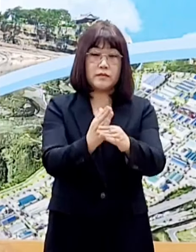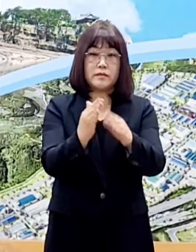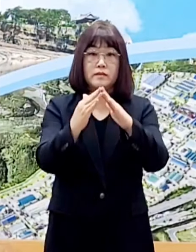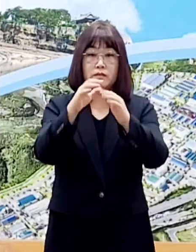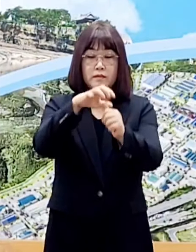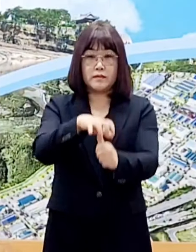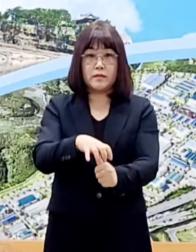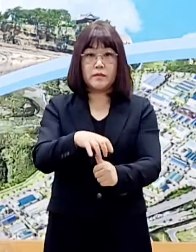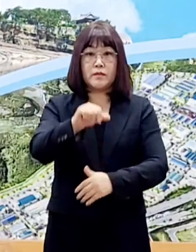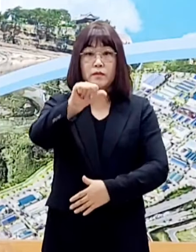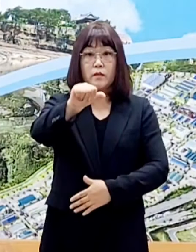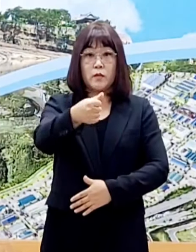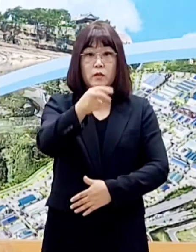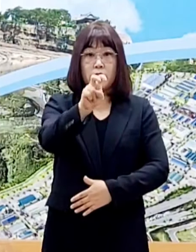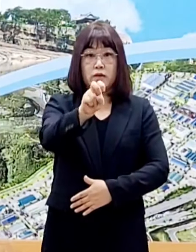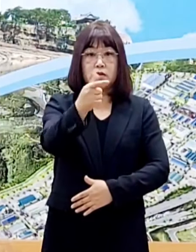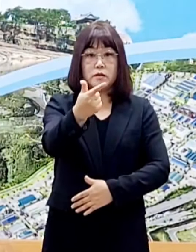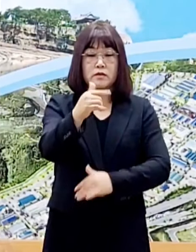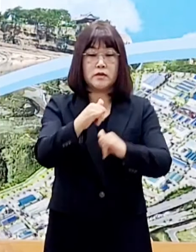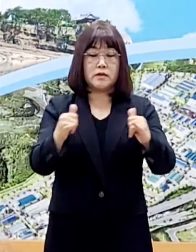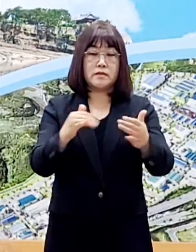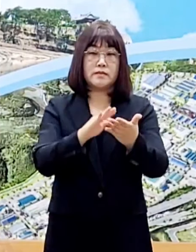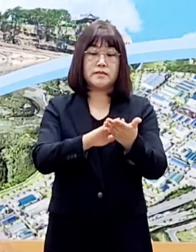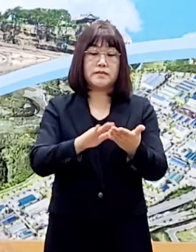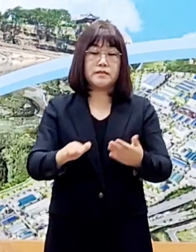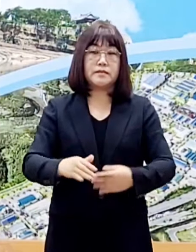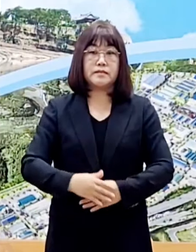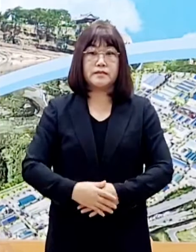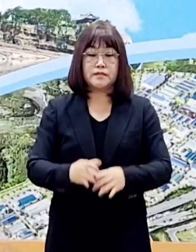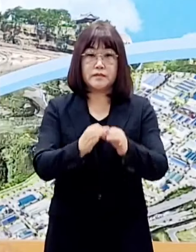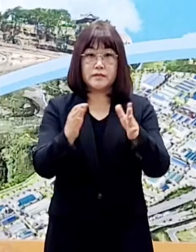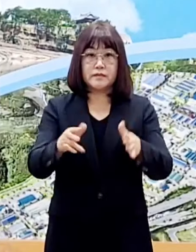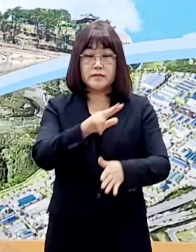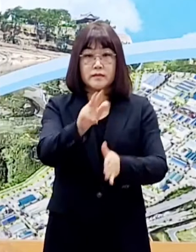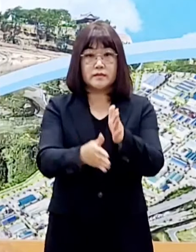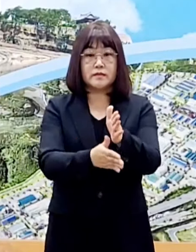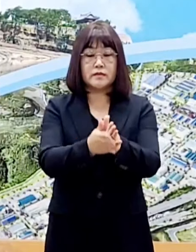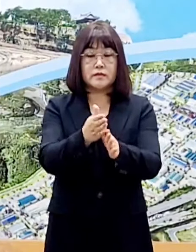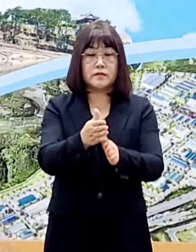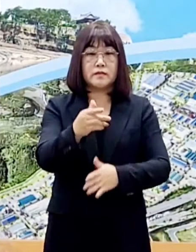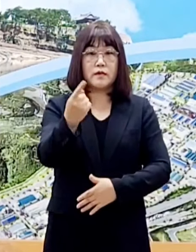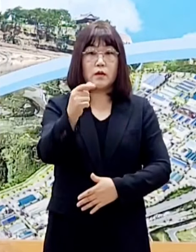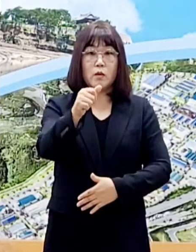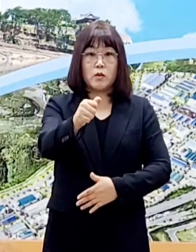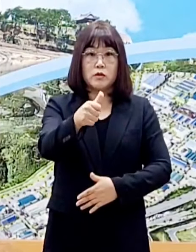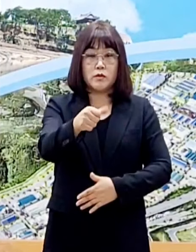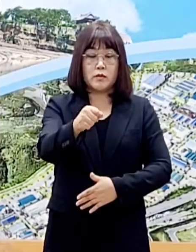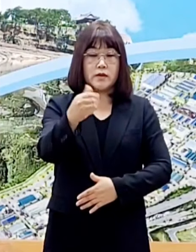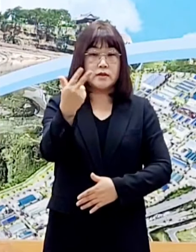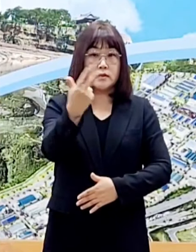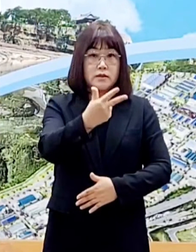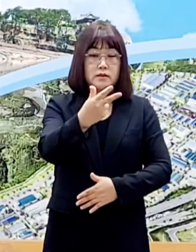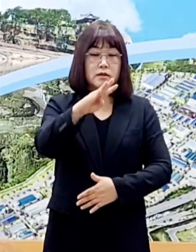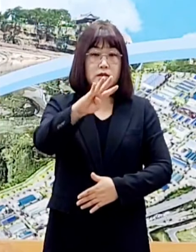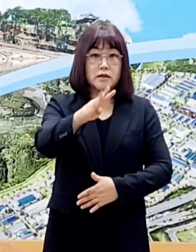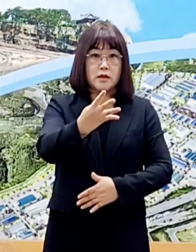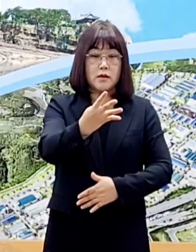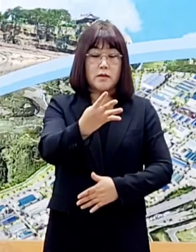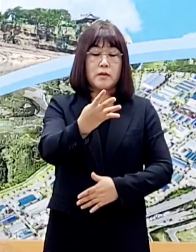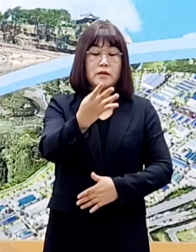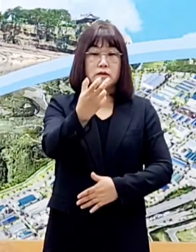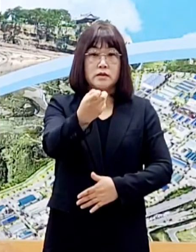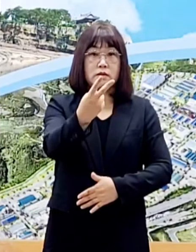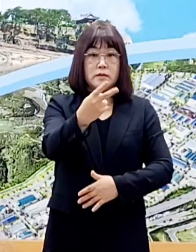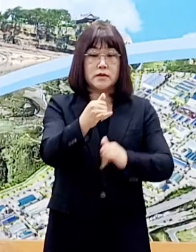자가격리자는 526명입니다. 그동안 우리시는 55만 7415명에 대하여